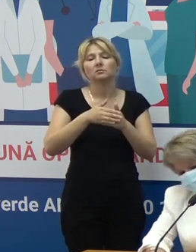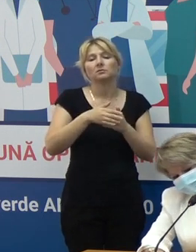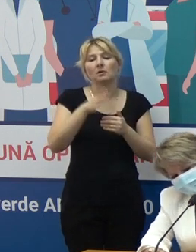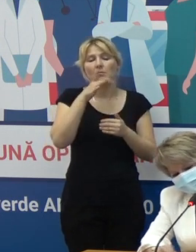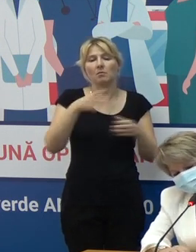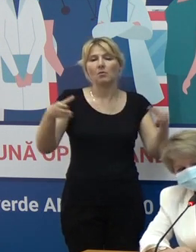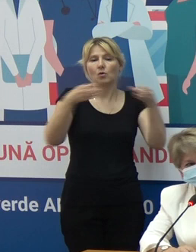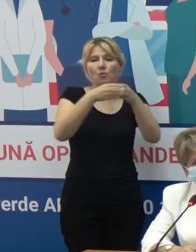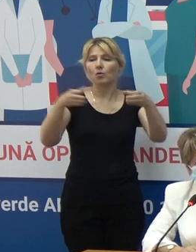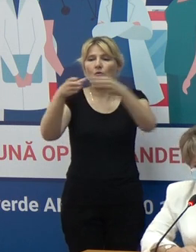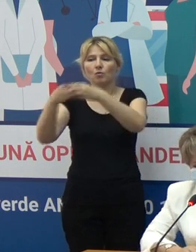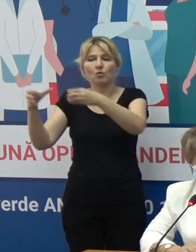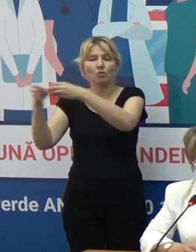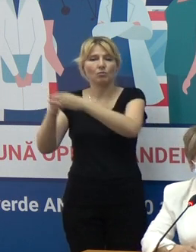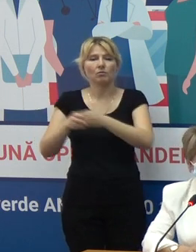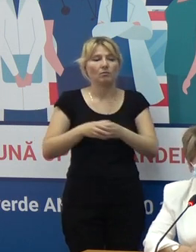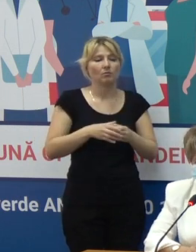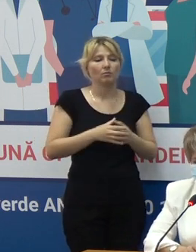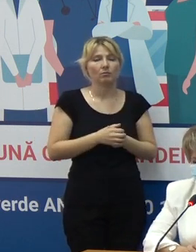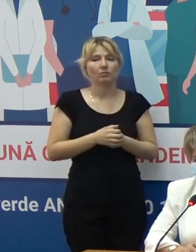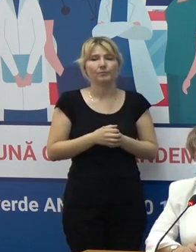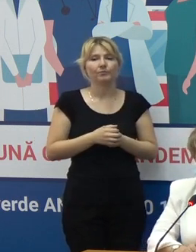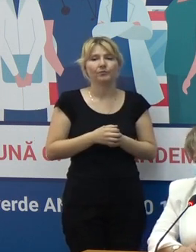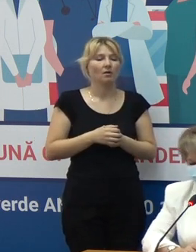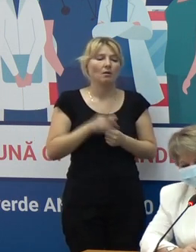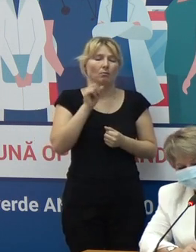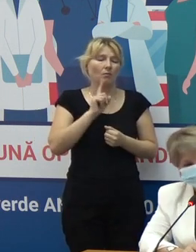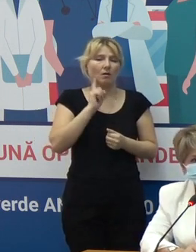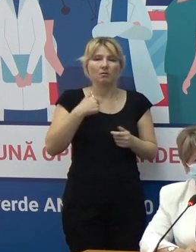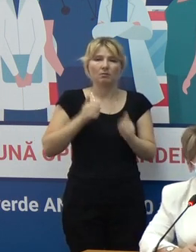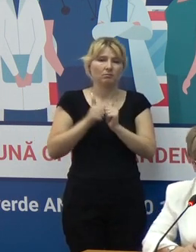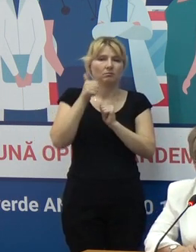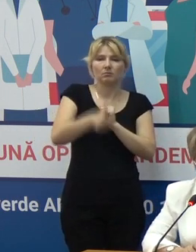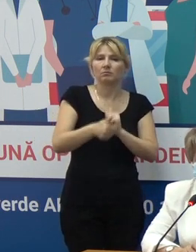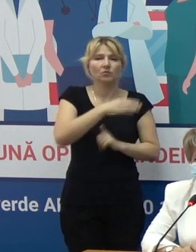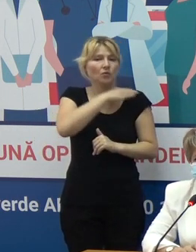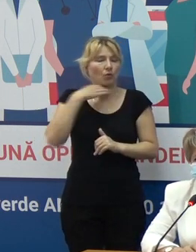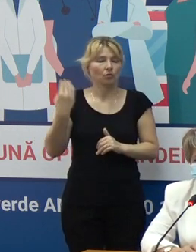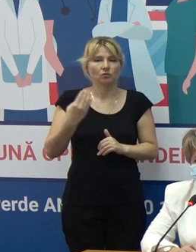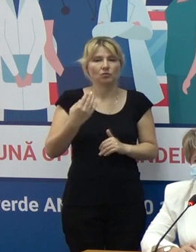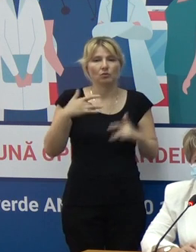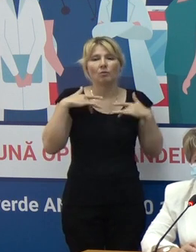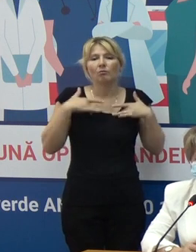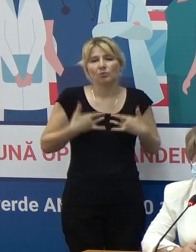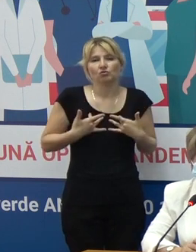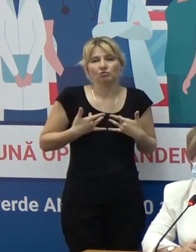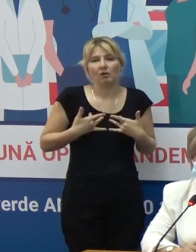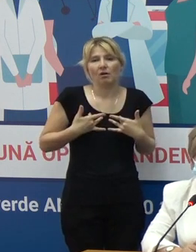Nu aș vrea să merg pe un scenariu mai trist. Cred și